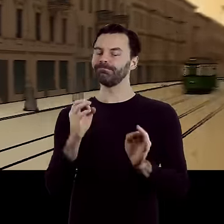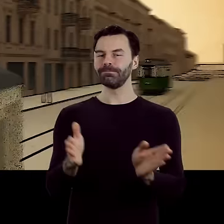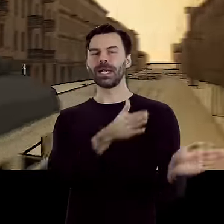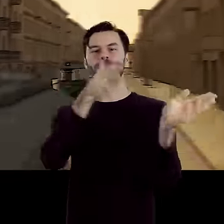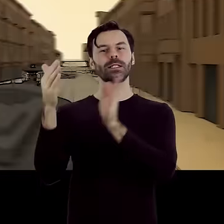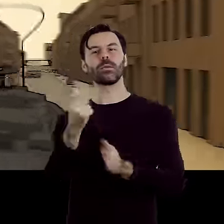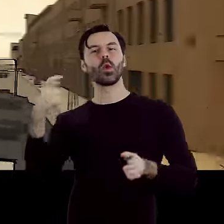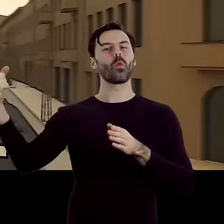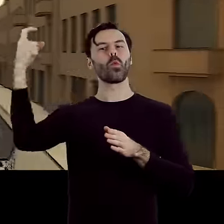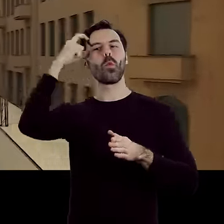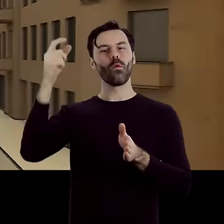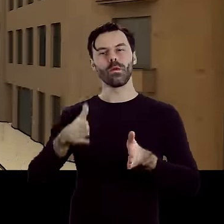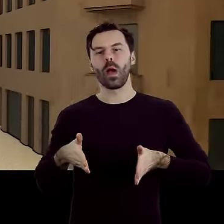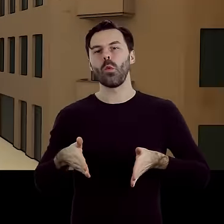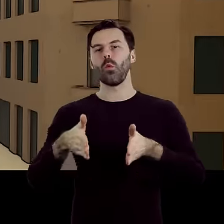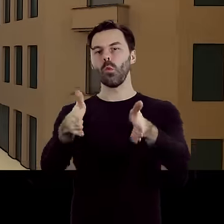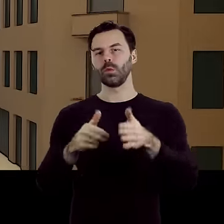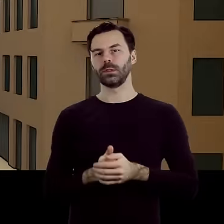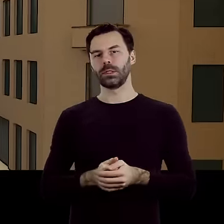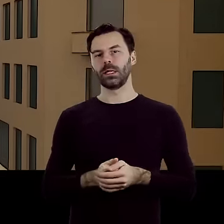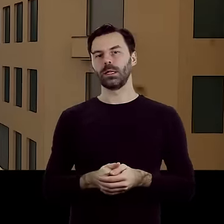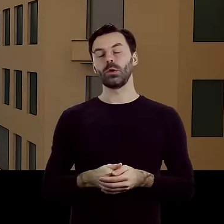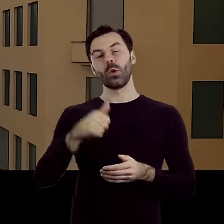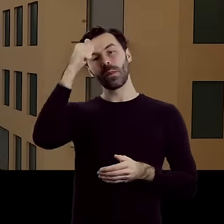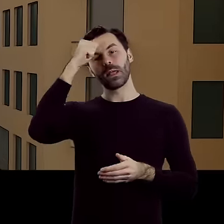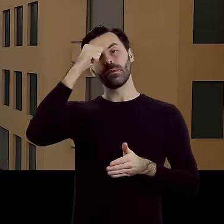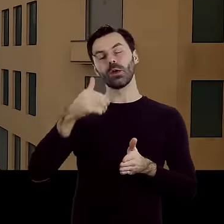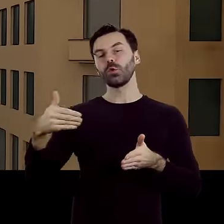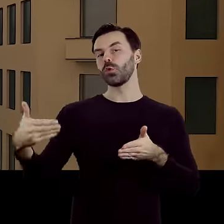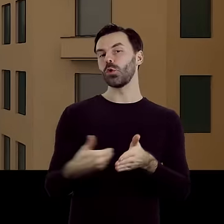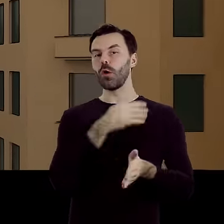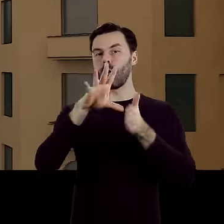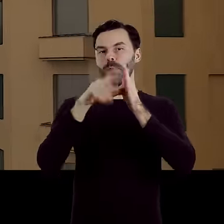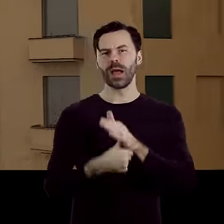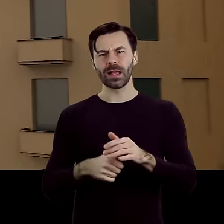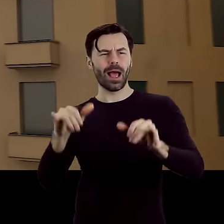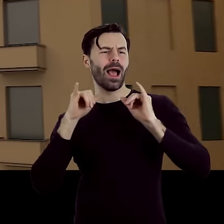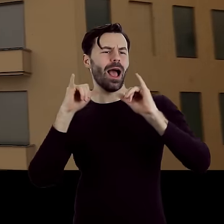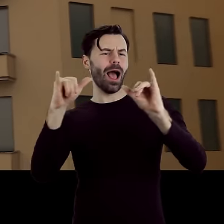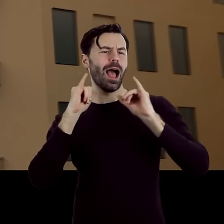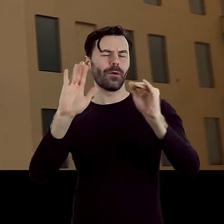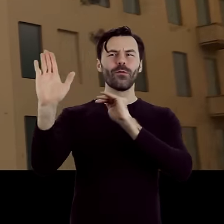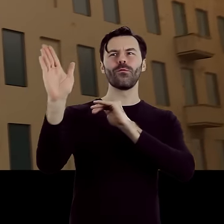główną arterię dzielnicy, ulicę Nowomiejską. Pełną hałasu i nawoływań sprzedawców.